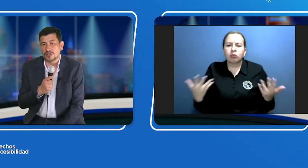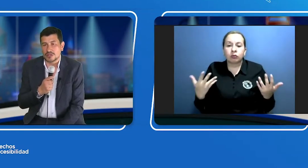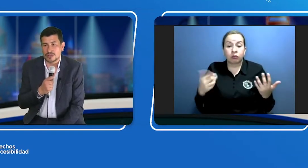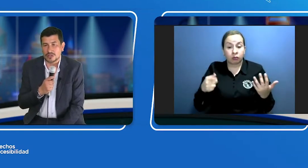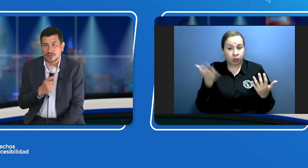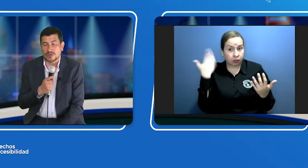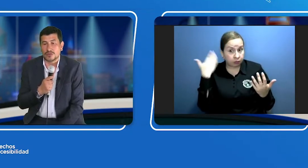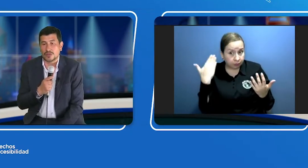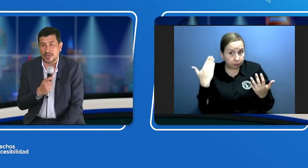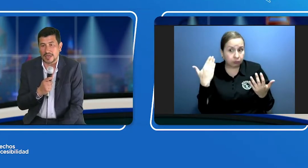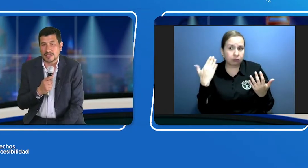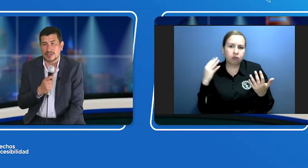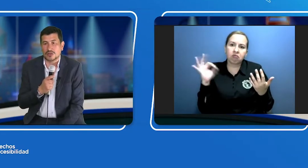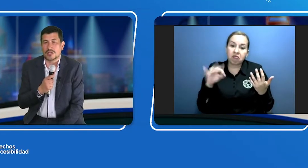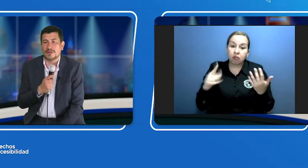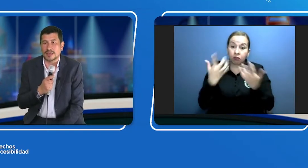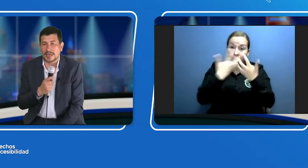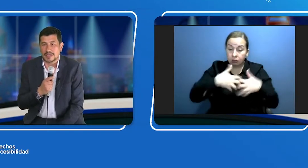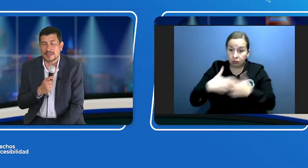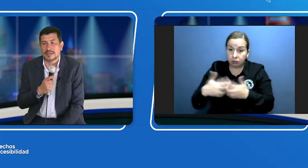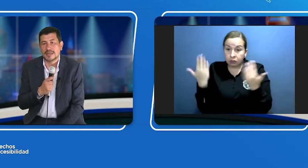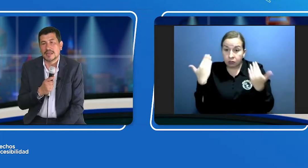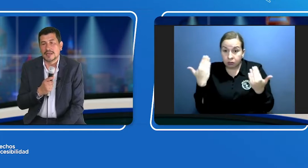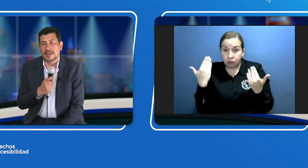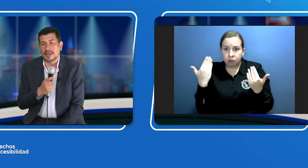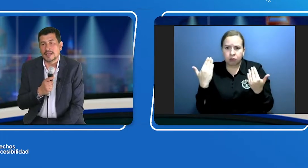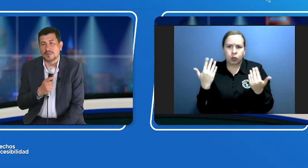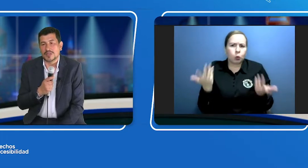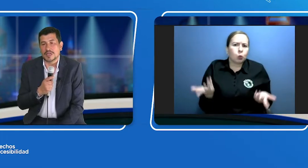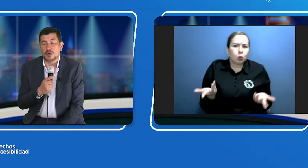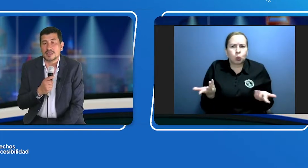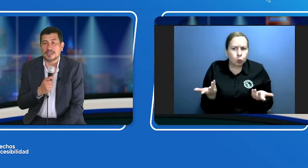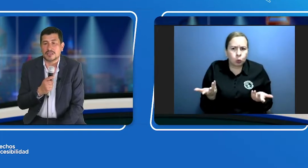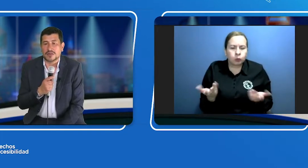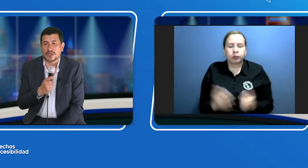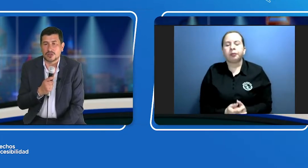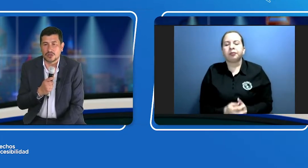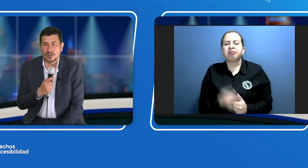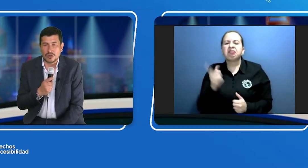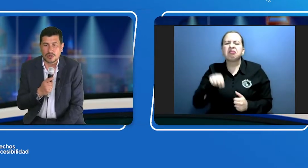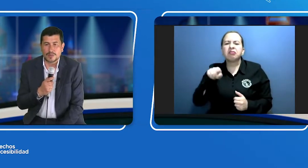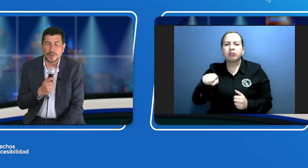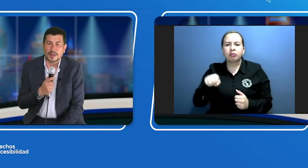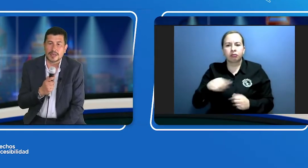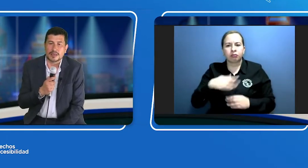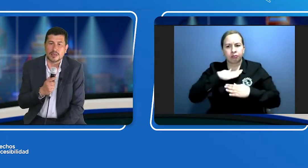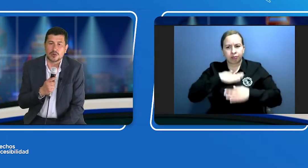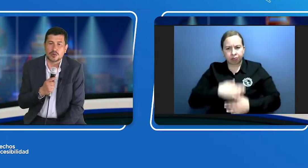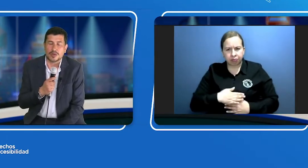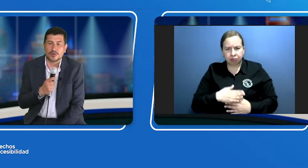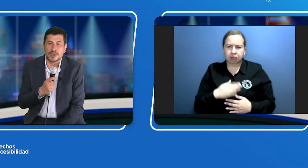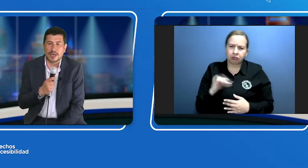son funcionales, si son eficaces, si hay una satisfacción o no del usuario final que